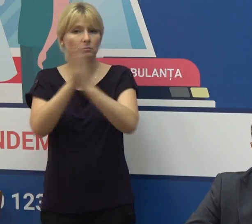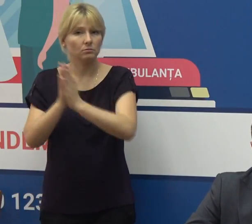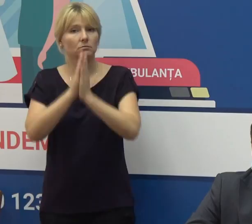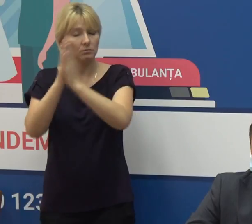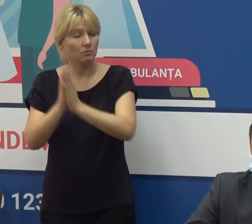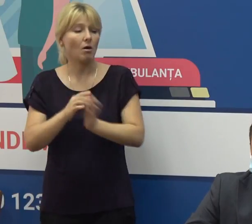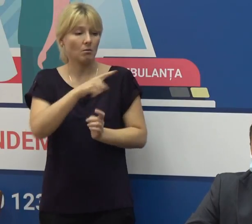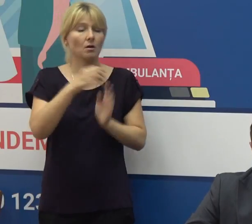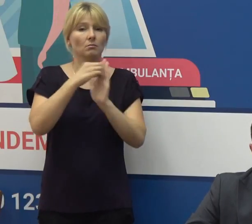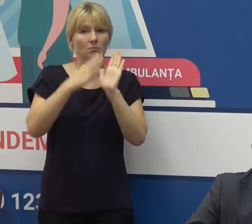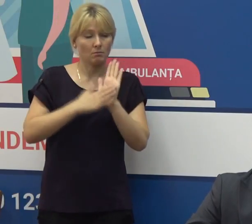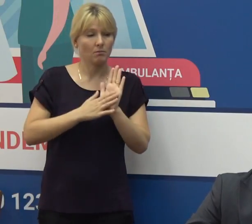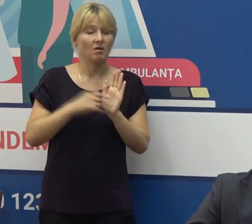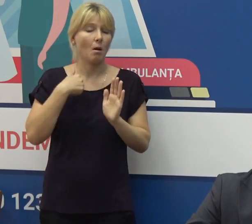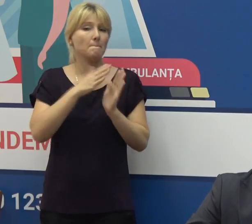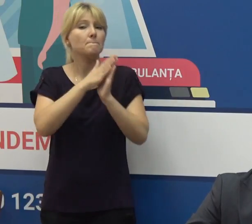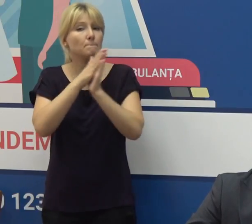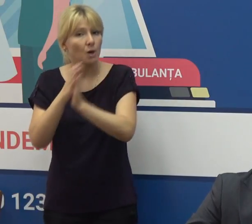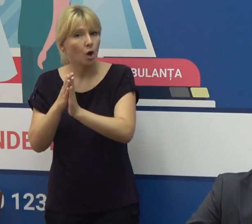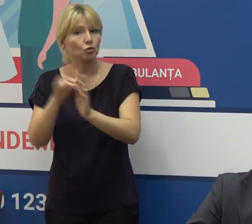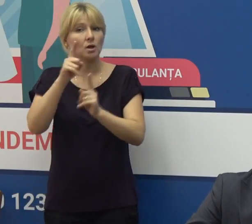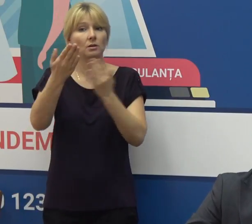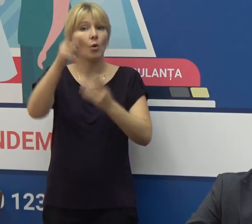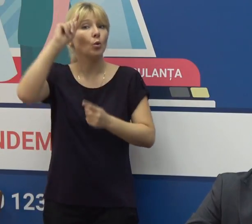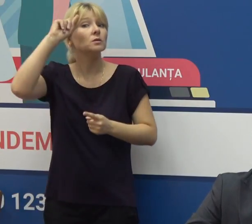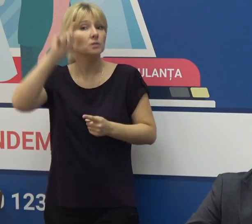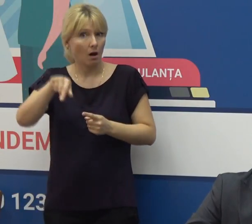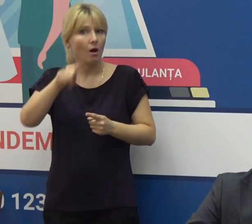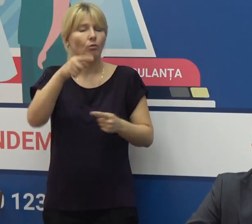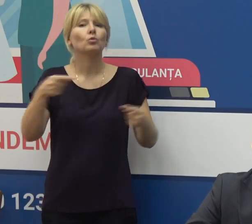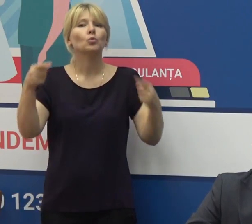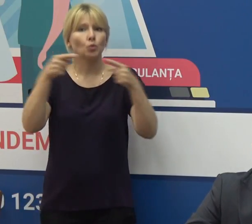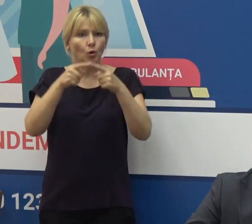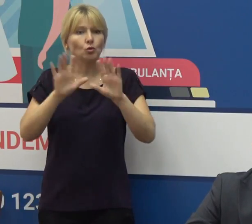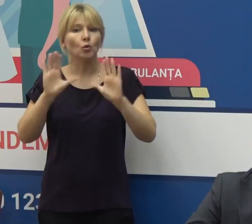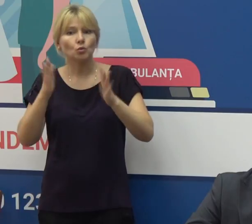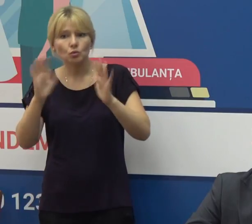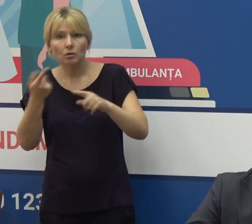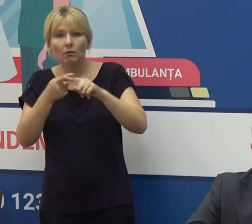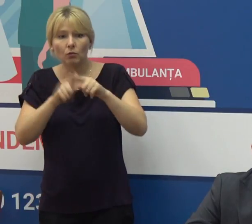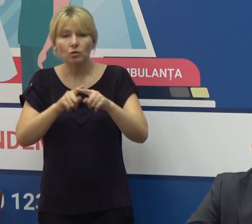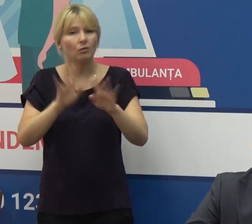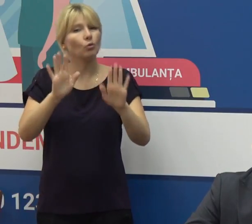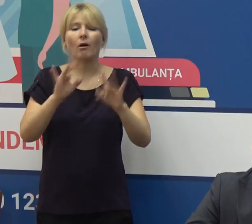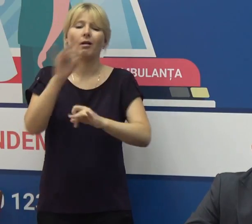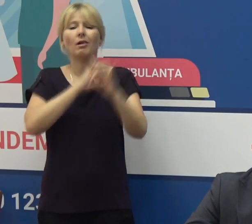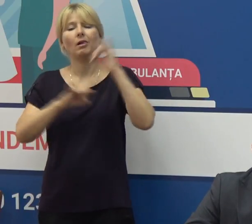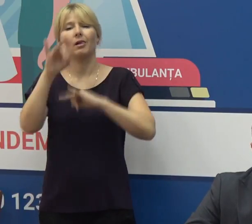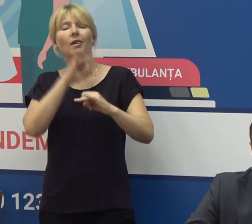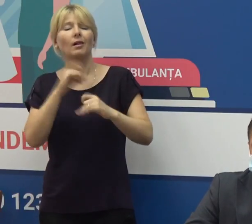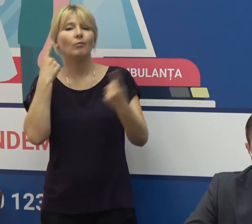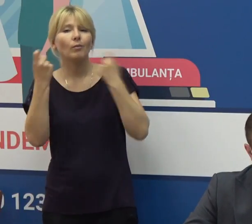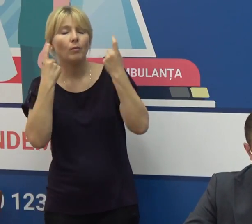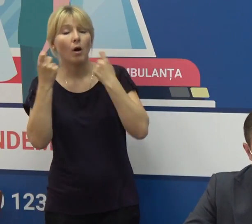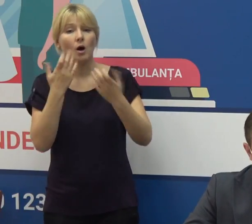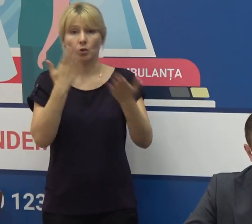îndemnăm ca în cazul când cunoaștem exact aceste lucruri să nu fie ele doar în discuție să fie